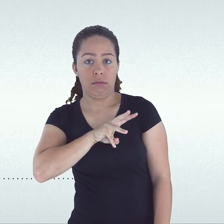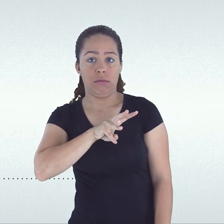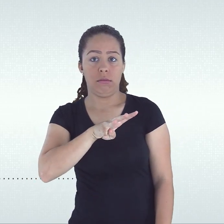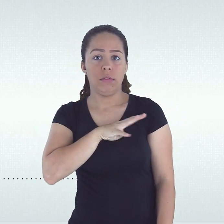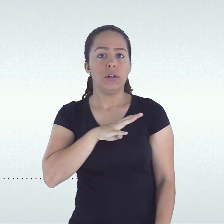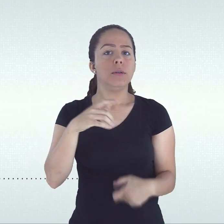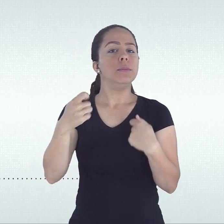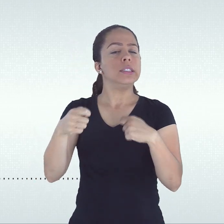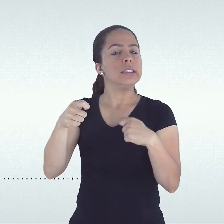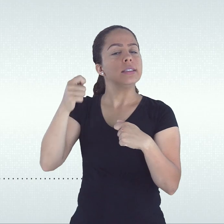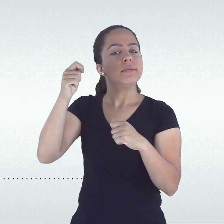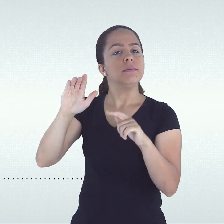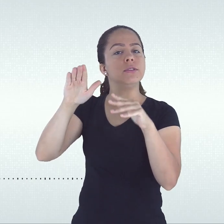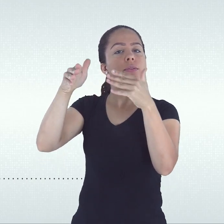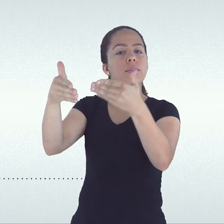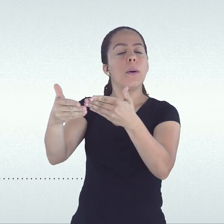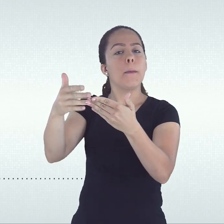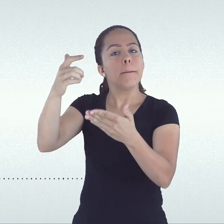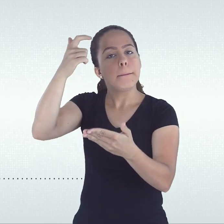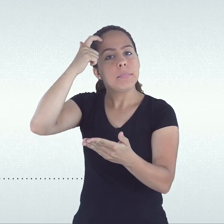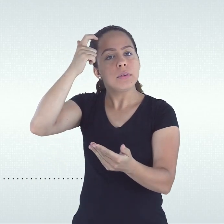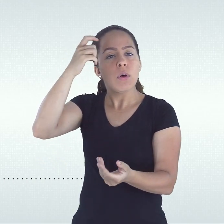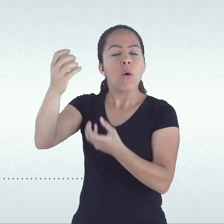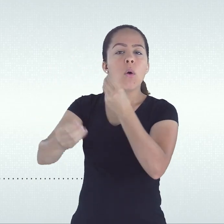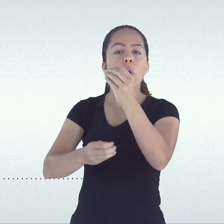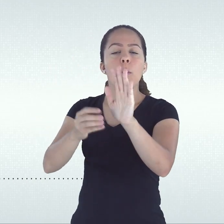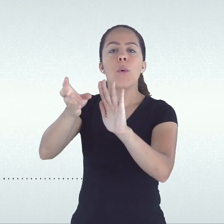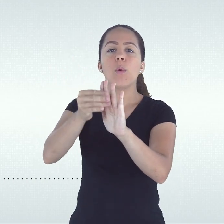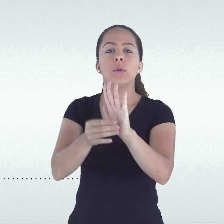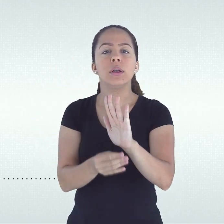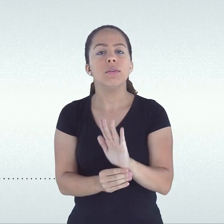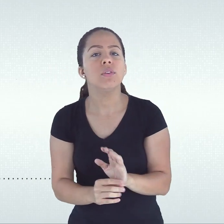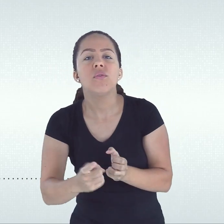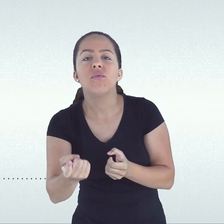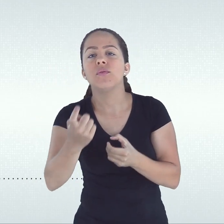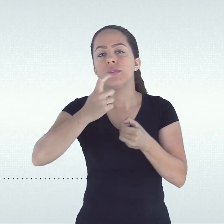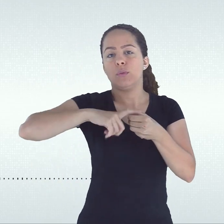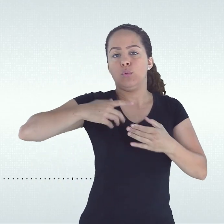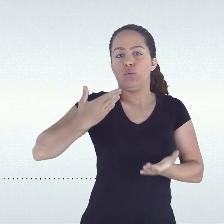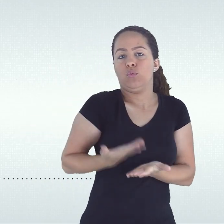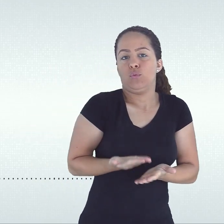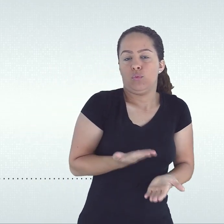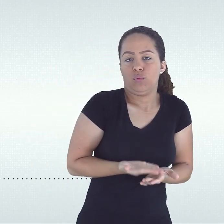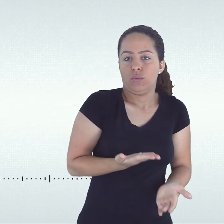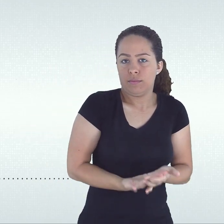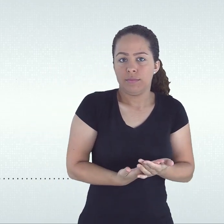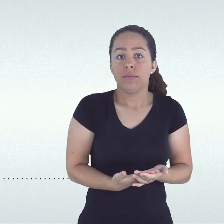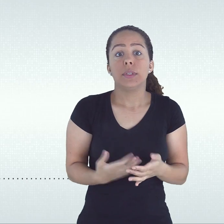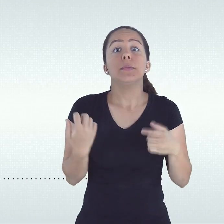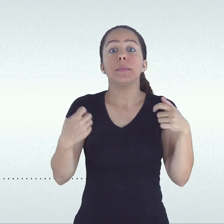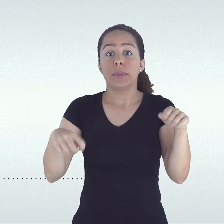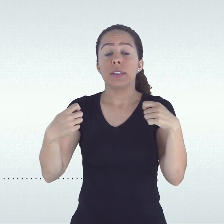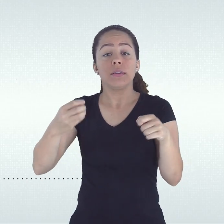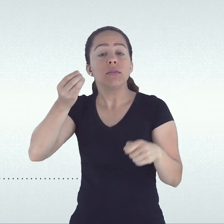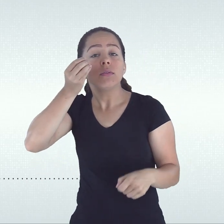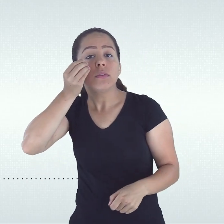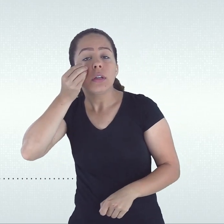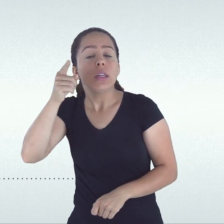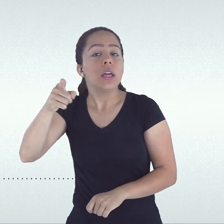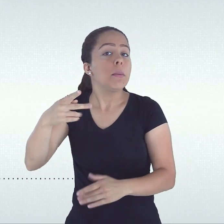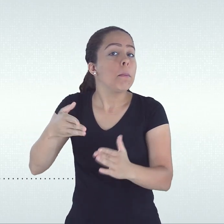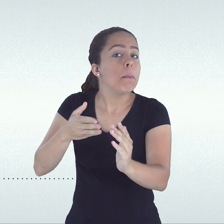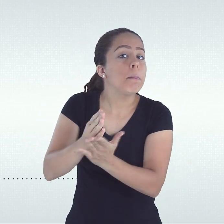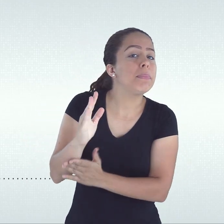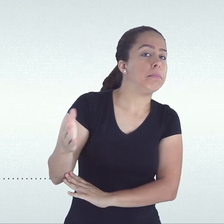estudos com vistas à recuperação de conteúdos sob a forma de progressão parcial ou dependência